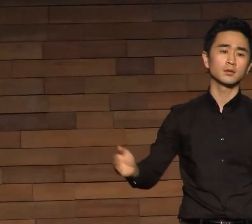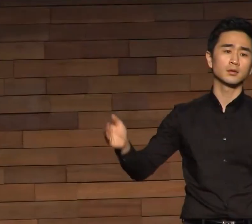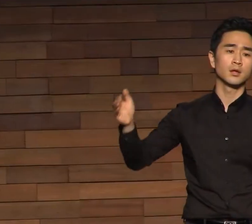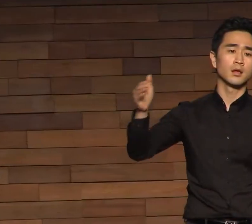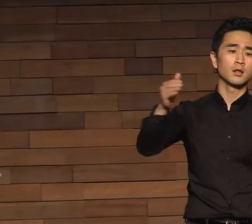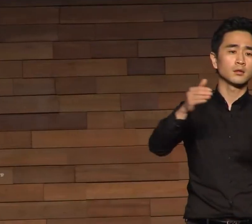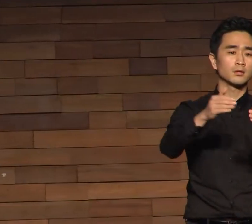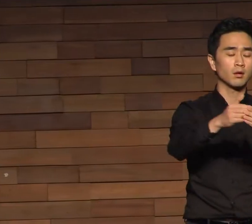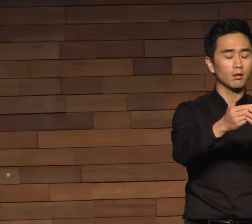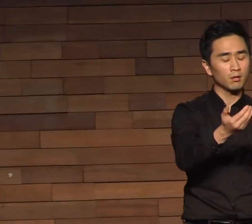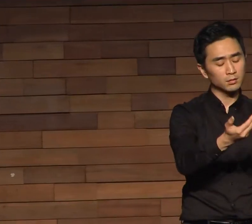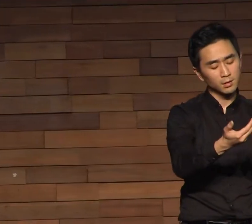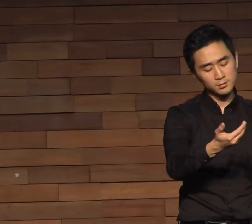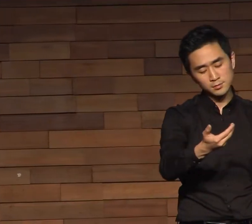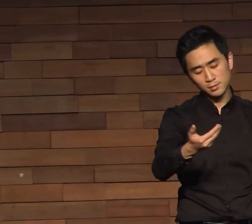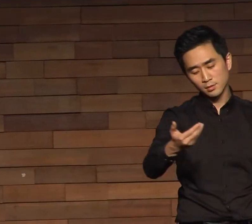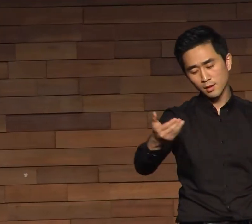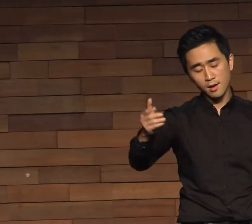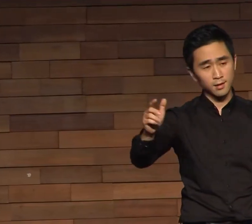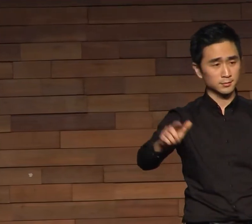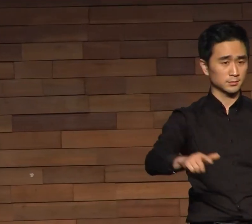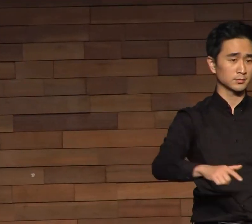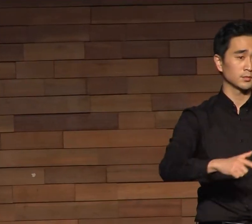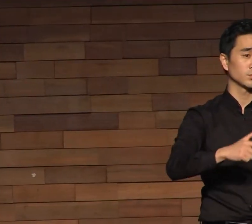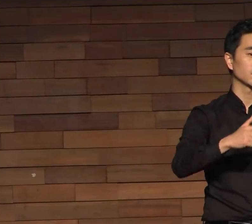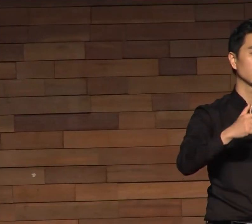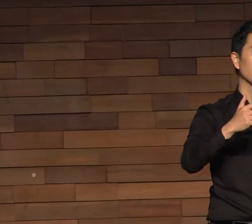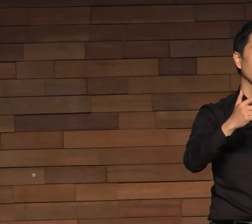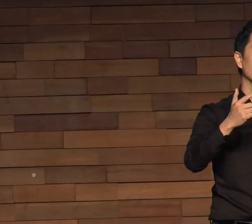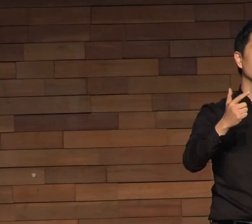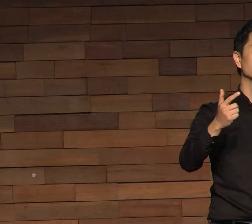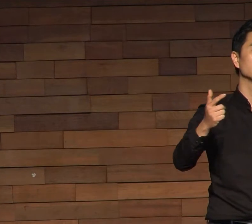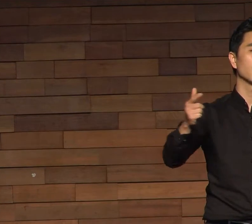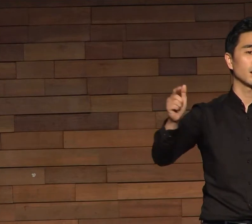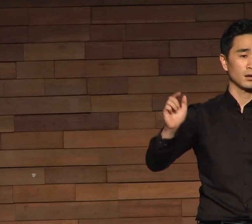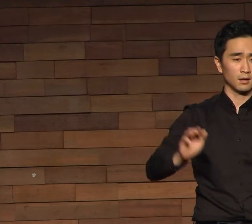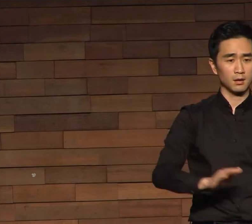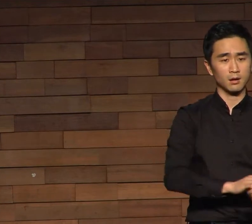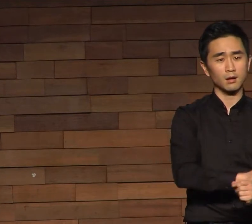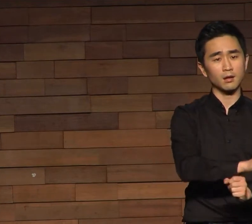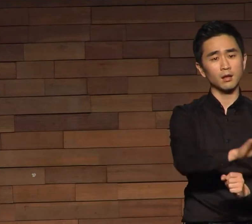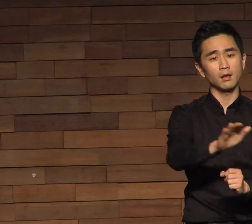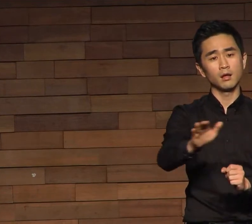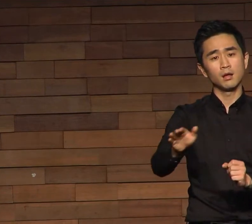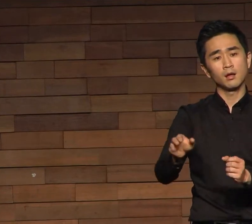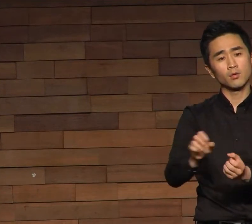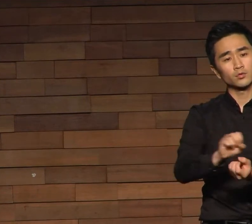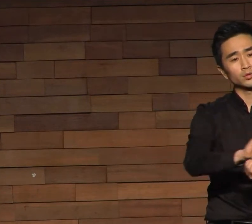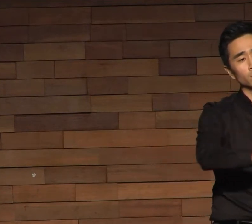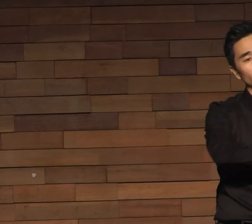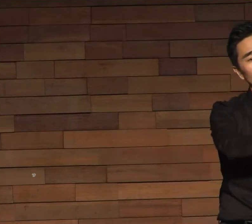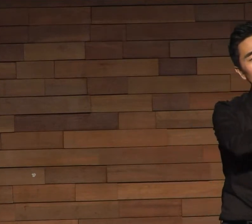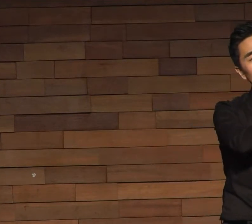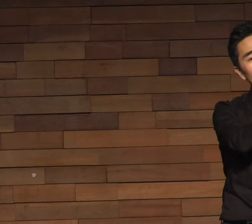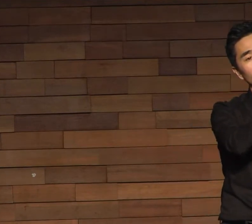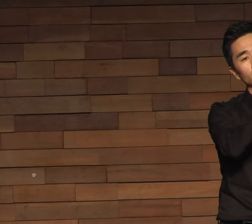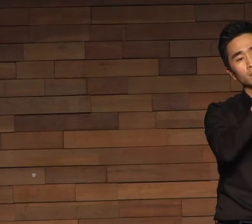떠나지 않습니다 떠나지 꽃을 피울